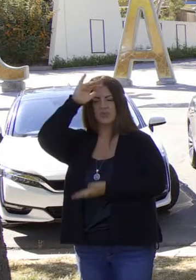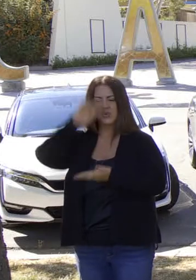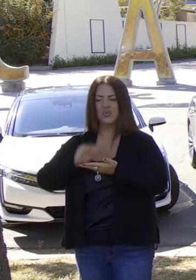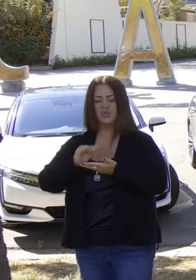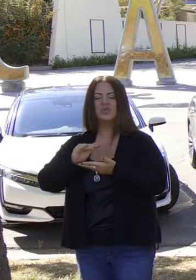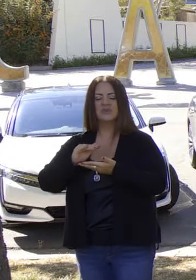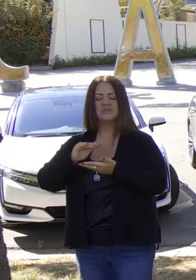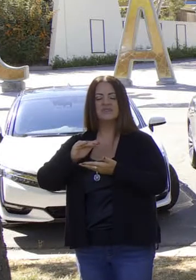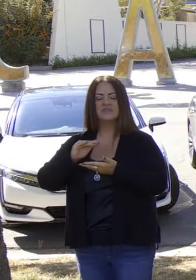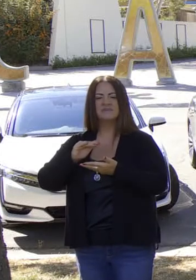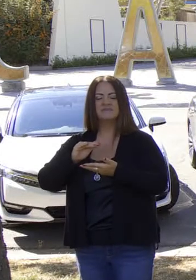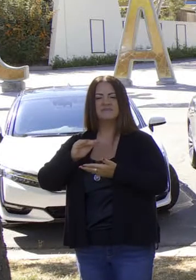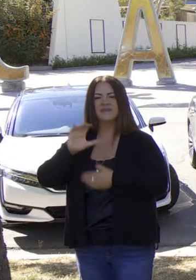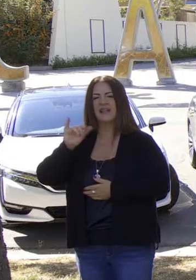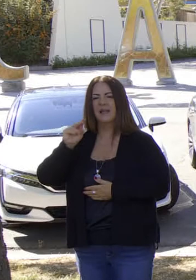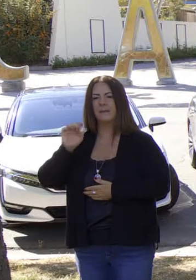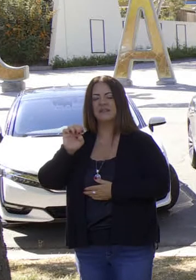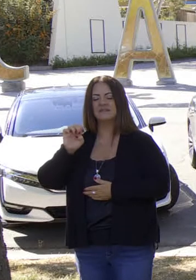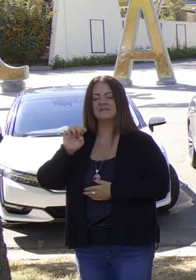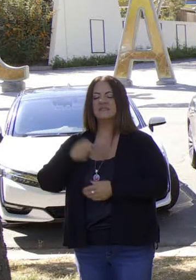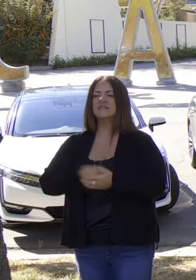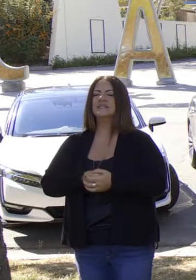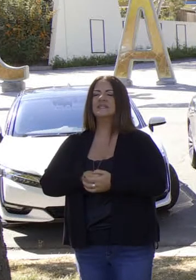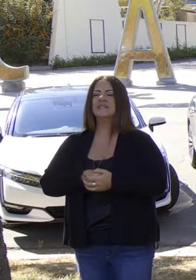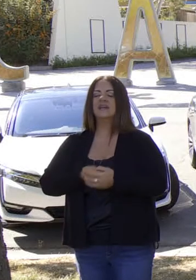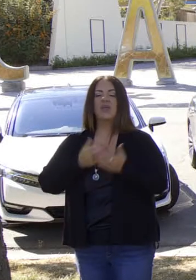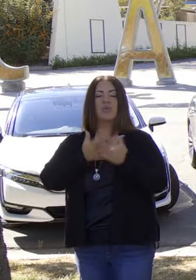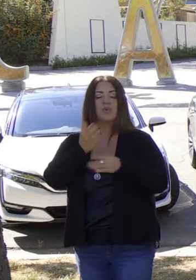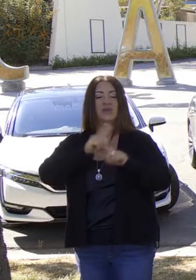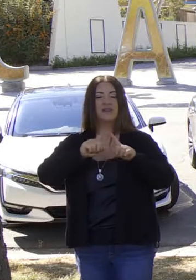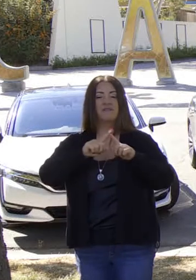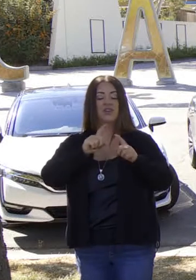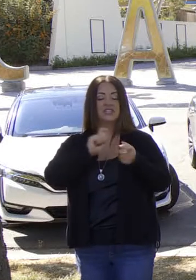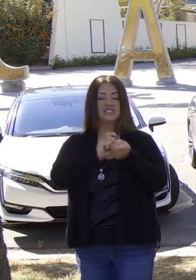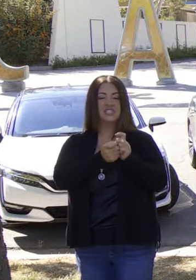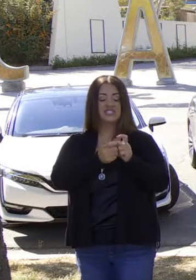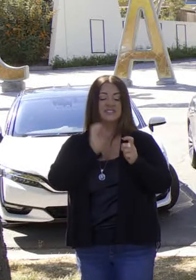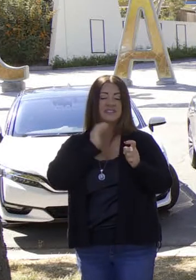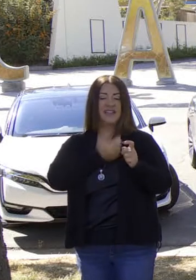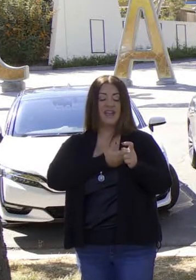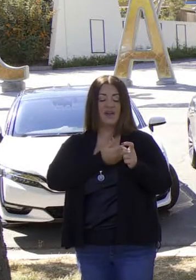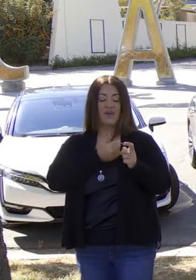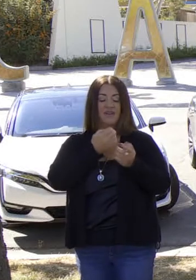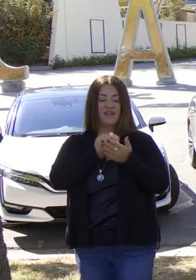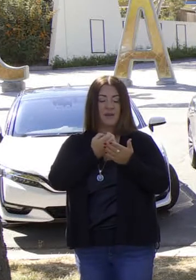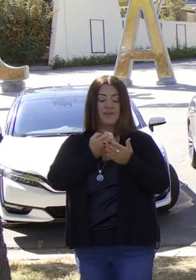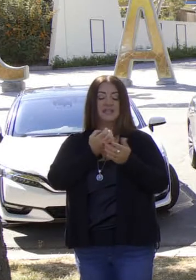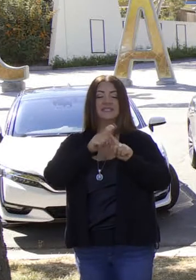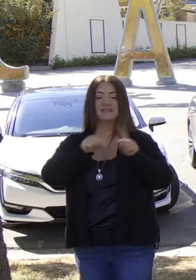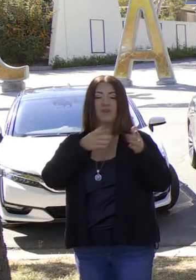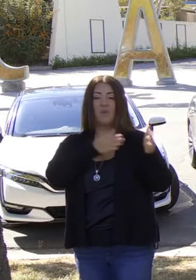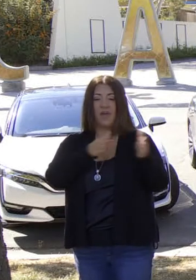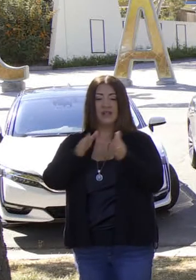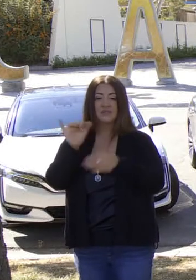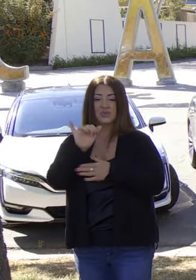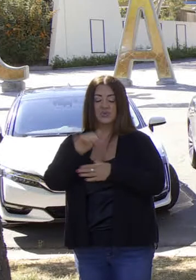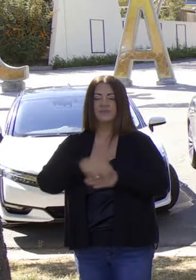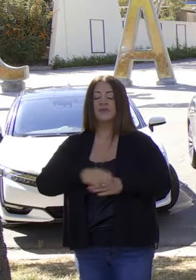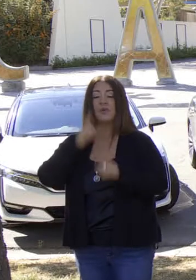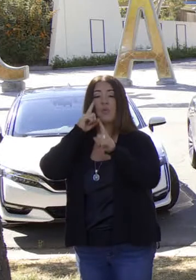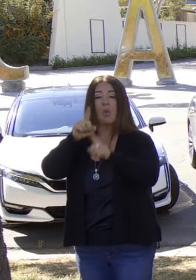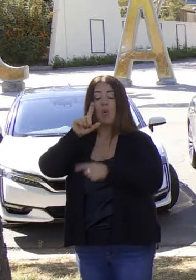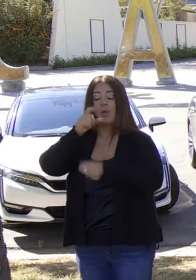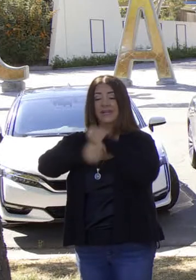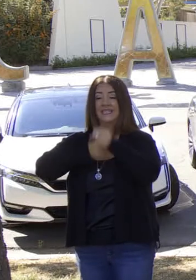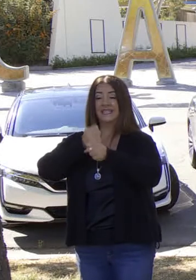economía en California, trayendo a más y más californianos. Y lo haremos estableciendo una pauta firme que para